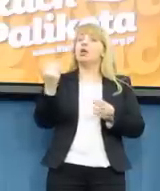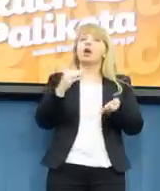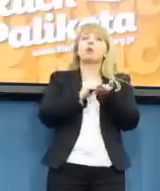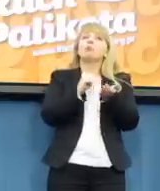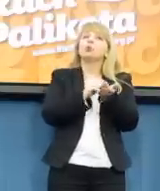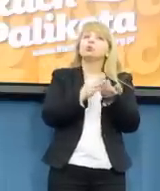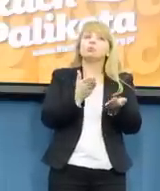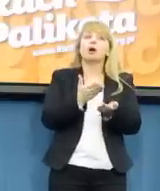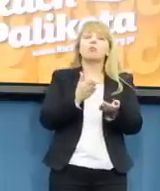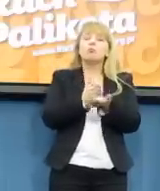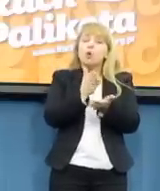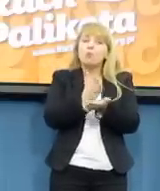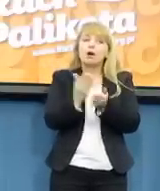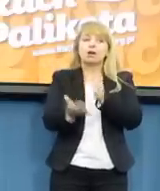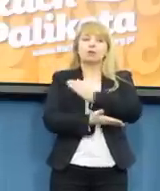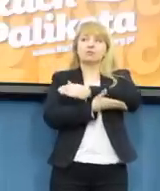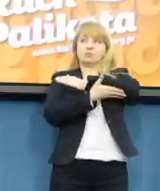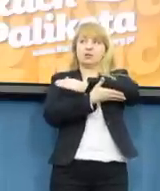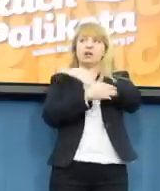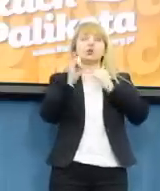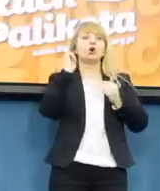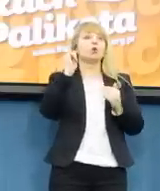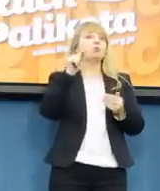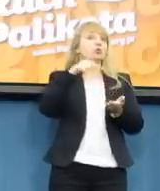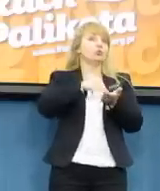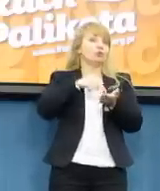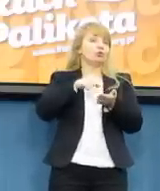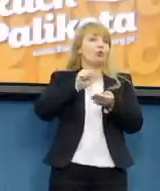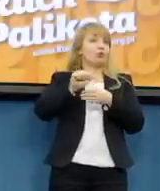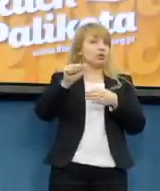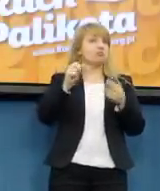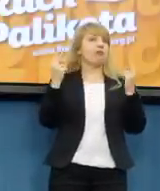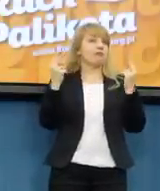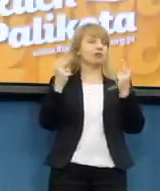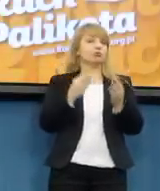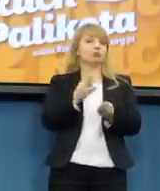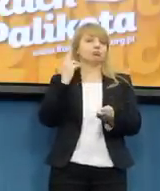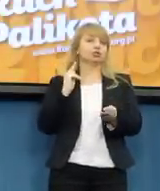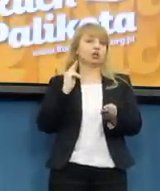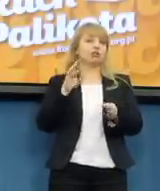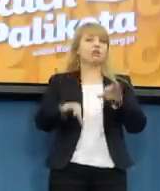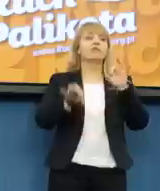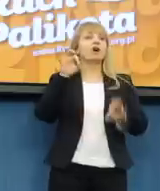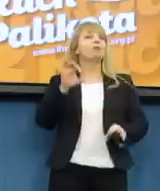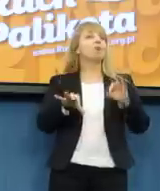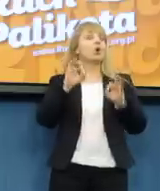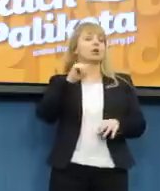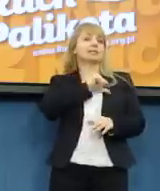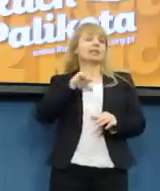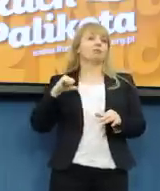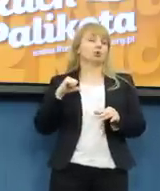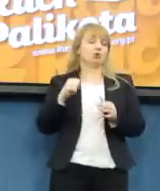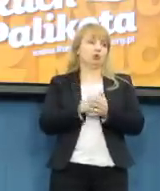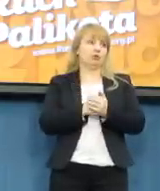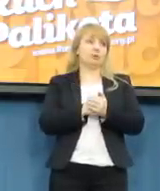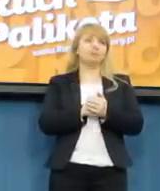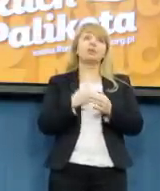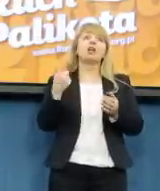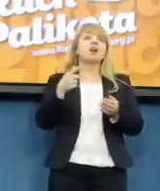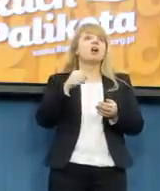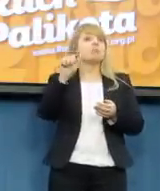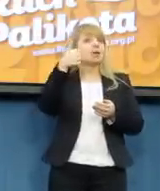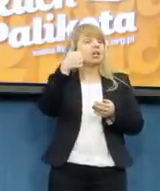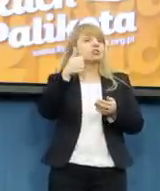przed kolejnymi wyborami samorządowymi. Ja chciałam jeszcze dolec, że ta prosta metoda, jaką jest inseminacja domaciczna, nie jest w żaden sposób